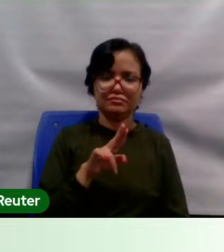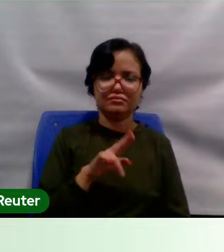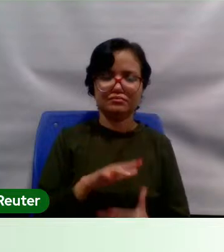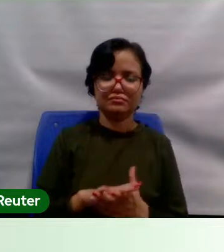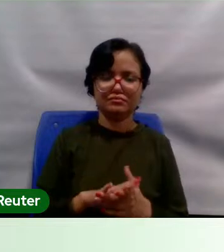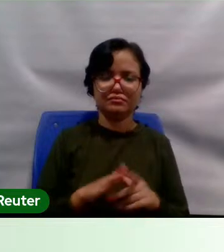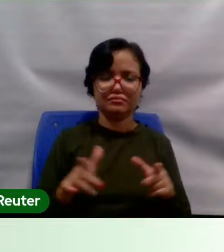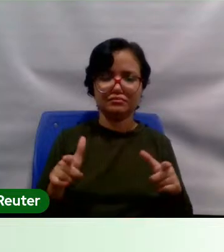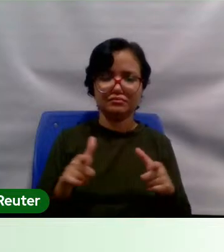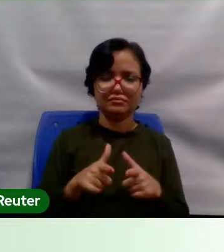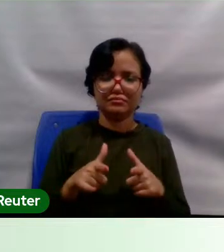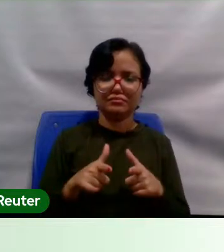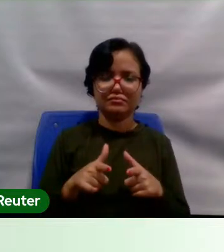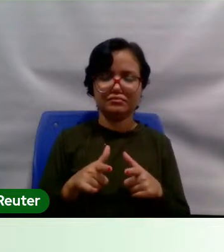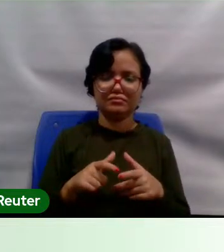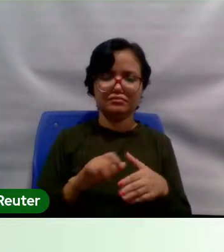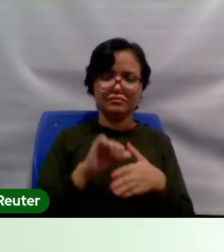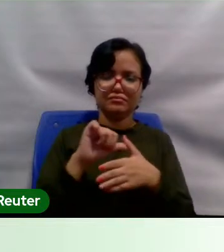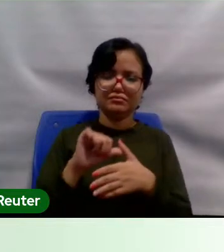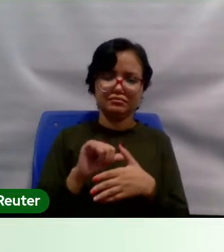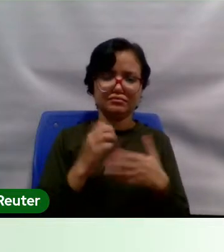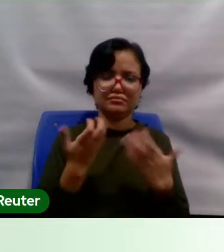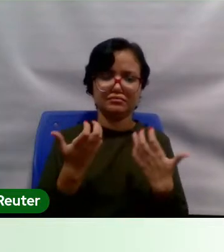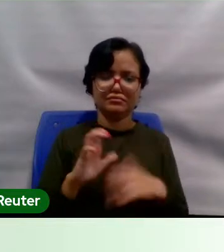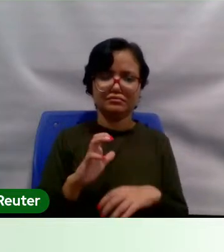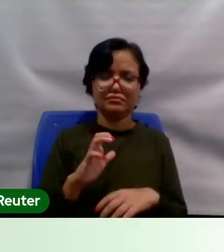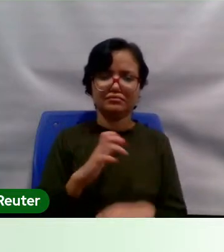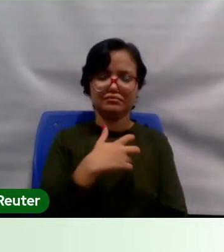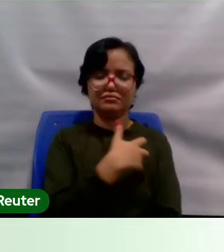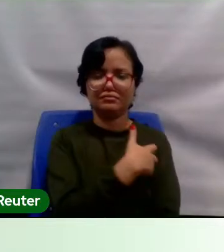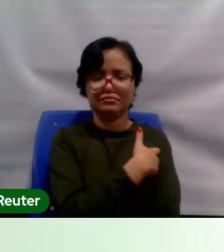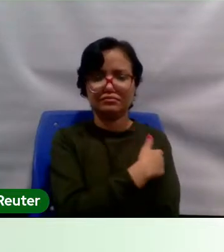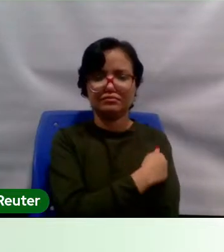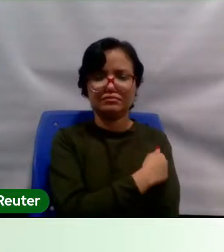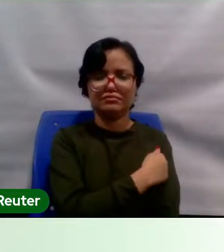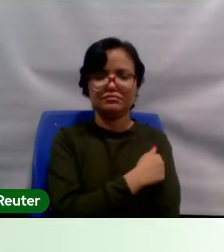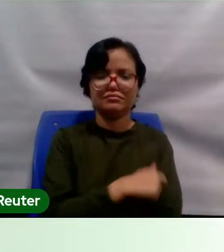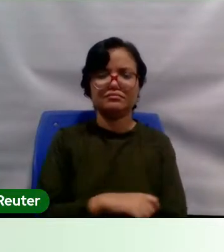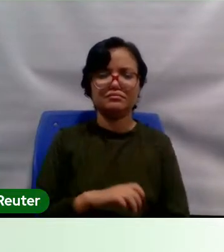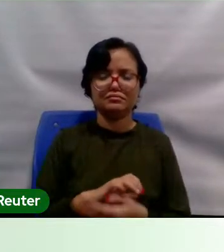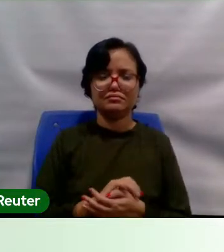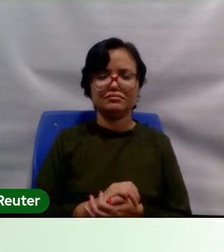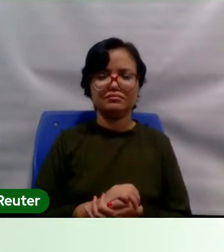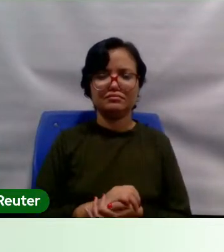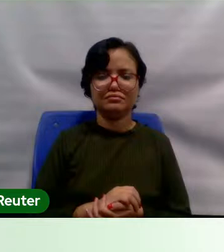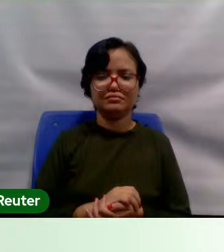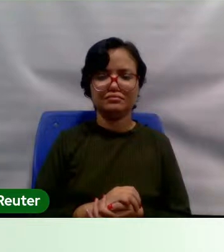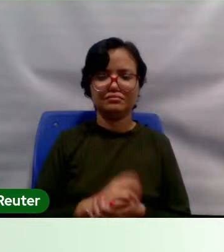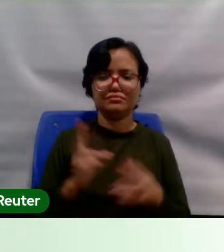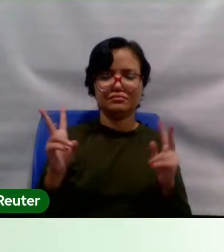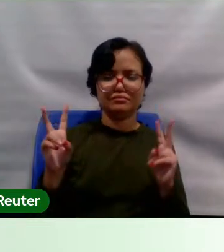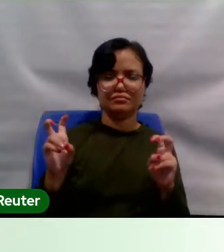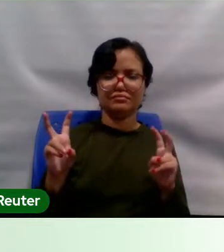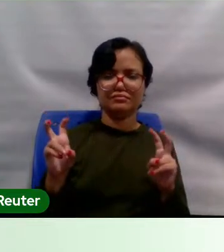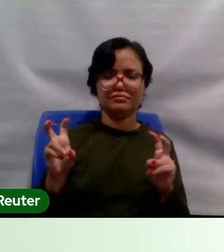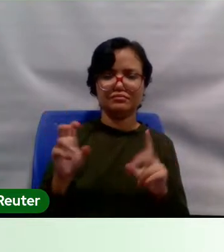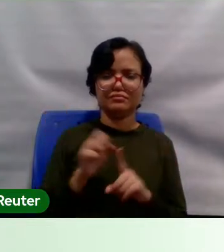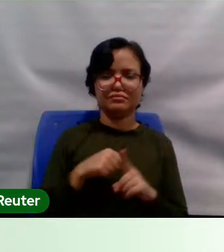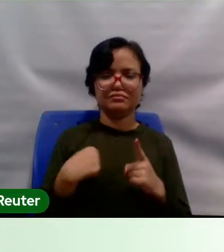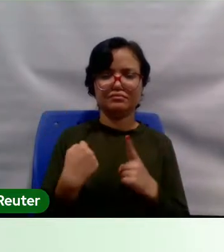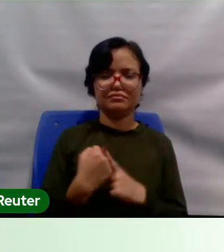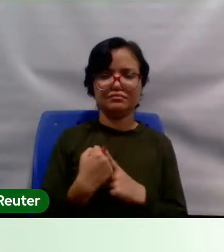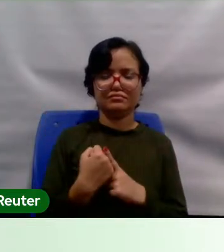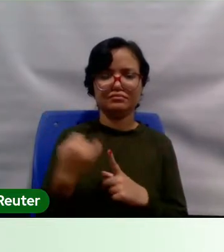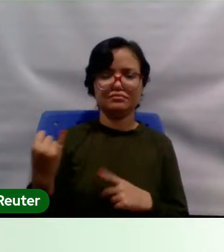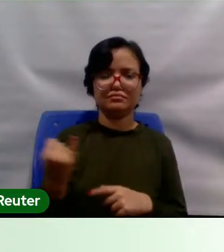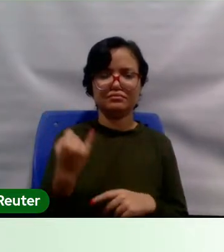a dar o seu braço para vacinar contra a vacina. Isso é uma das questões sociais fundamentais